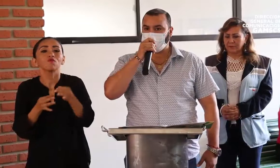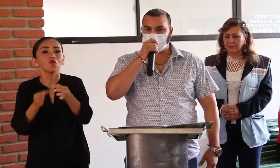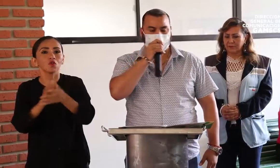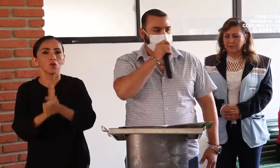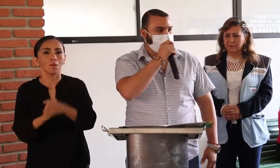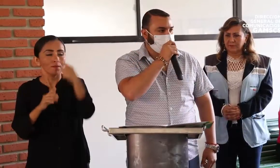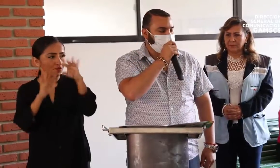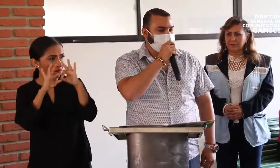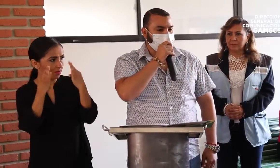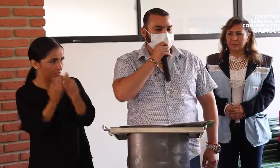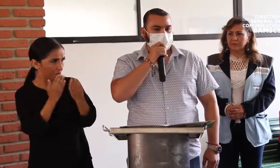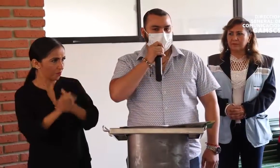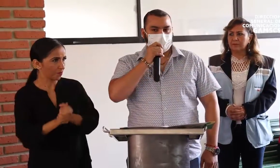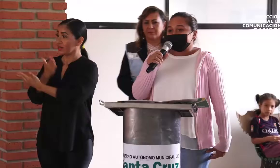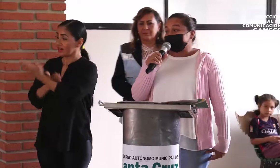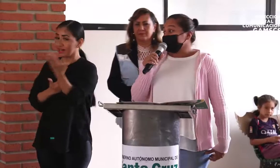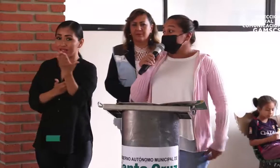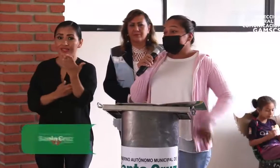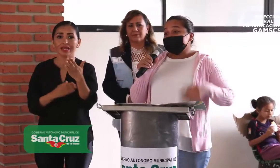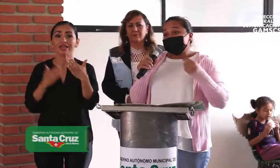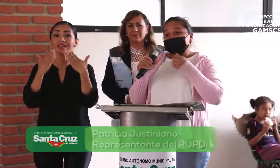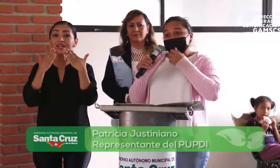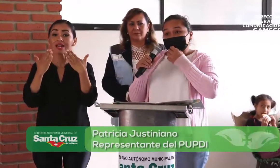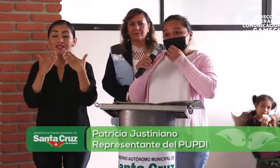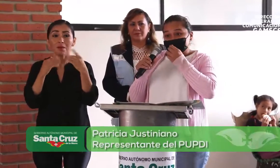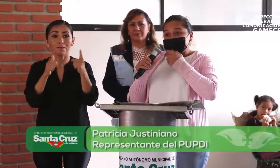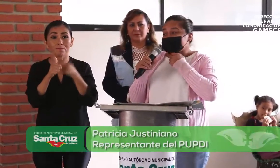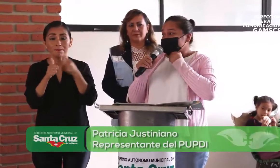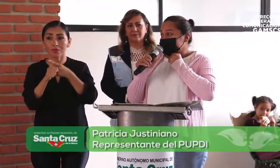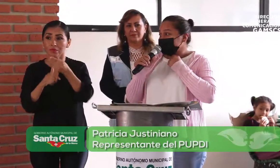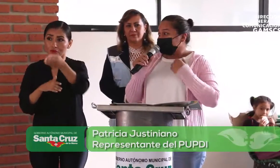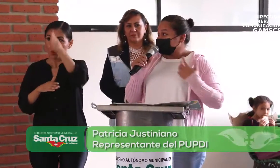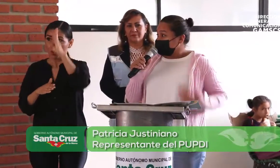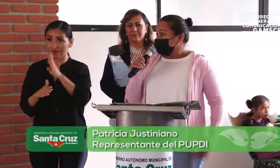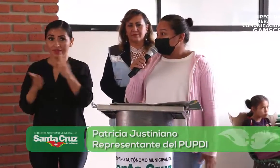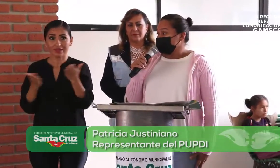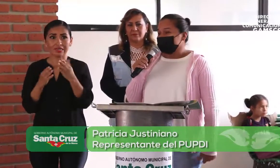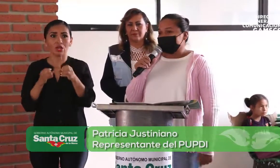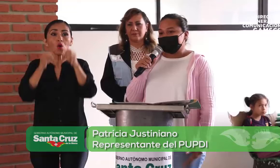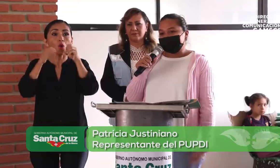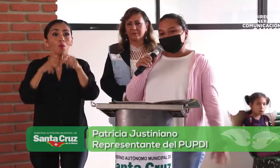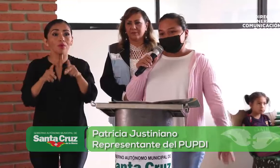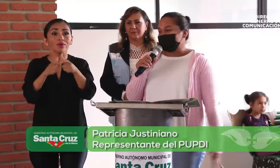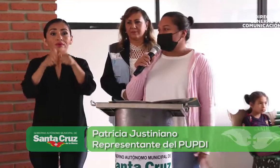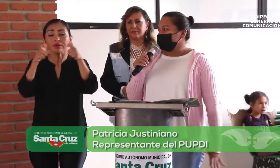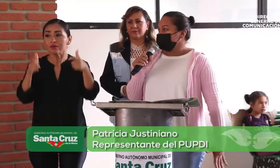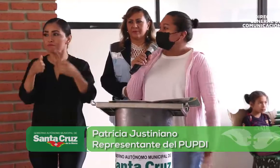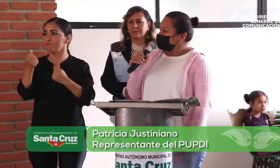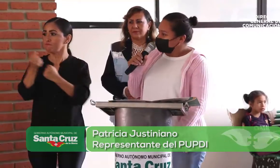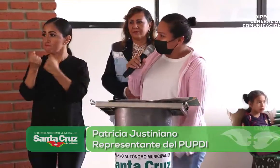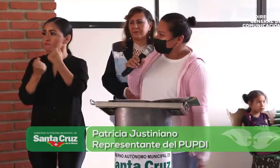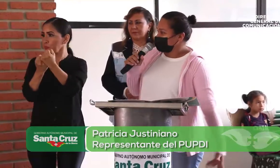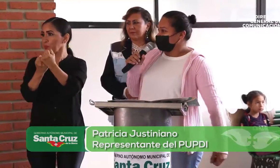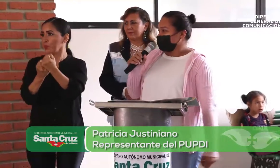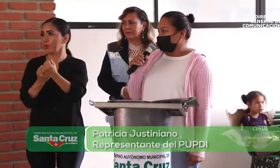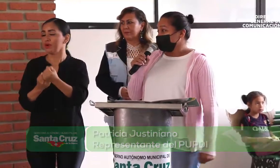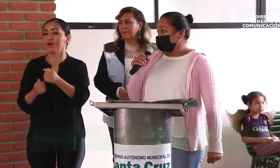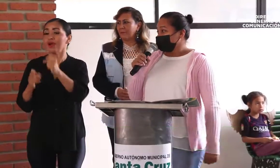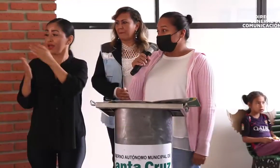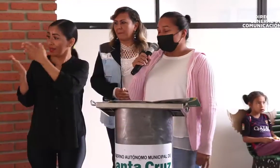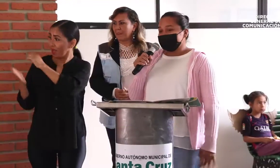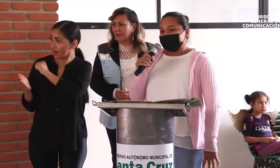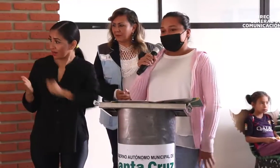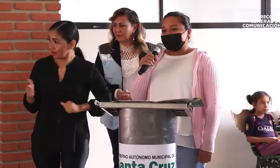con sus familiares. Agradecer primeramente al Señor por esta gran oportunidad, por este apoyo, y agradecer al Señor